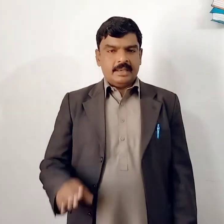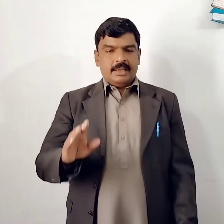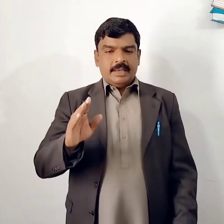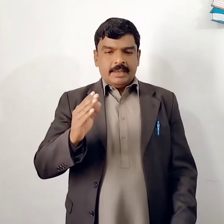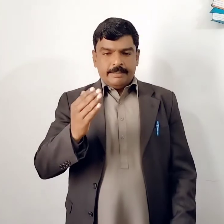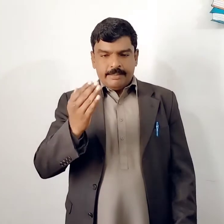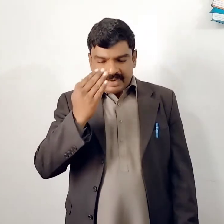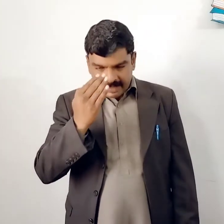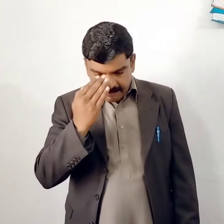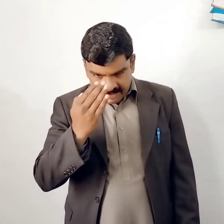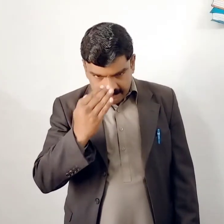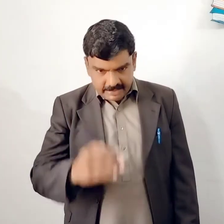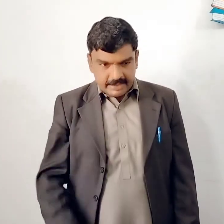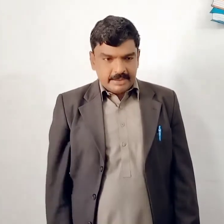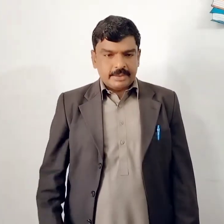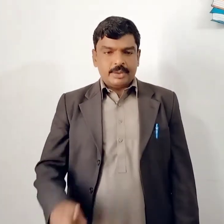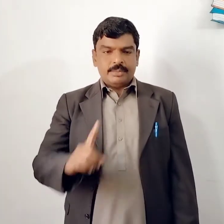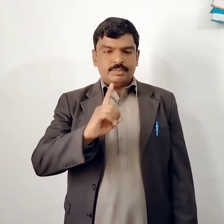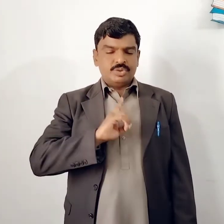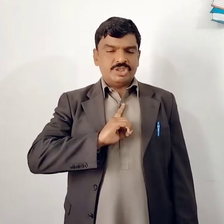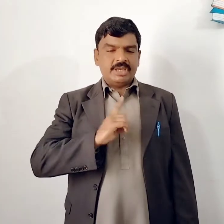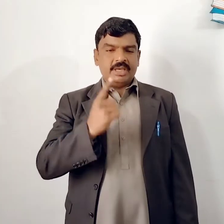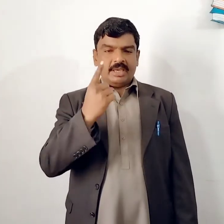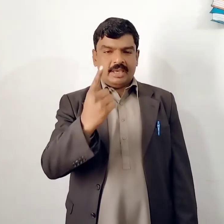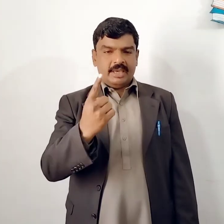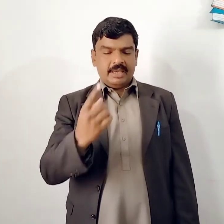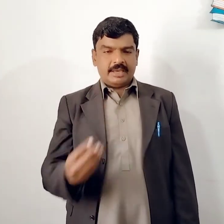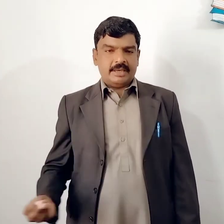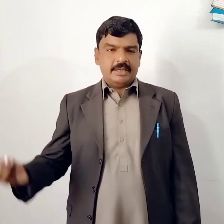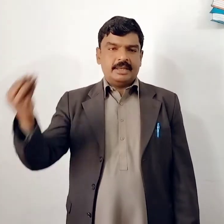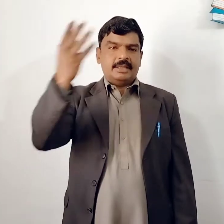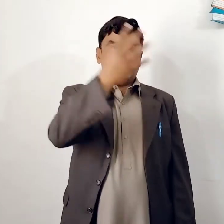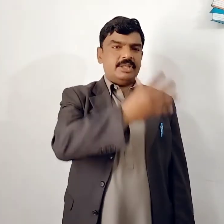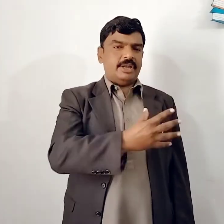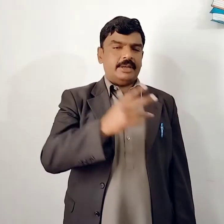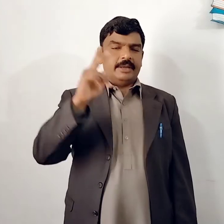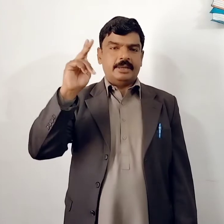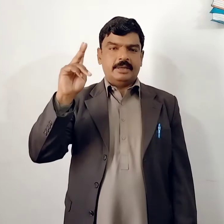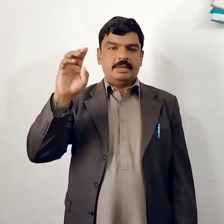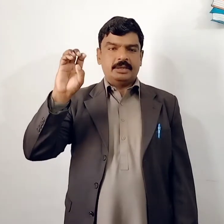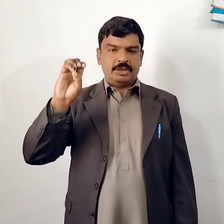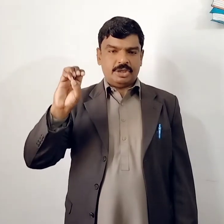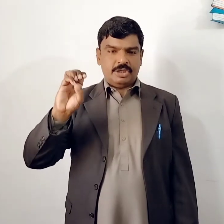پرائے مہتانی مجھے ایک دن کی